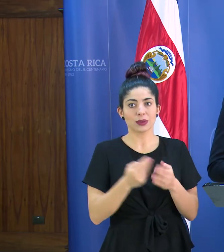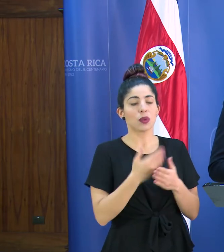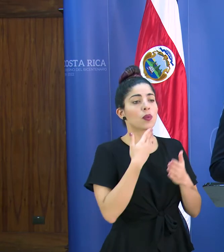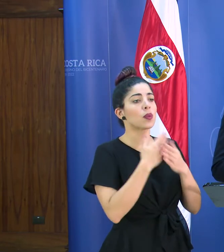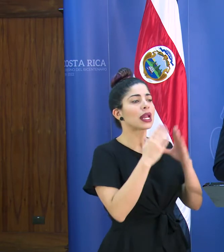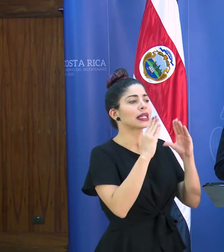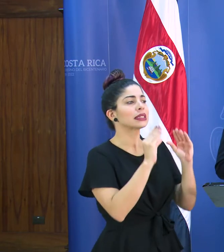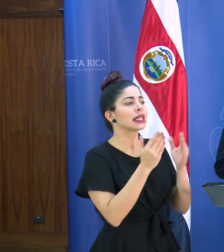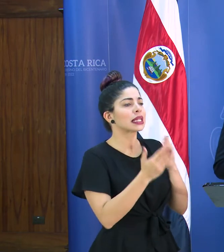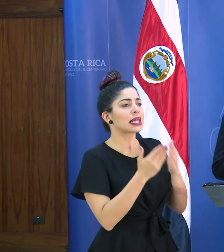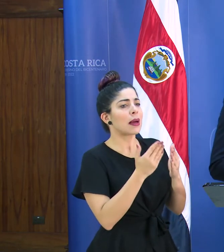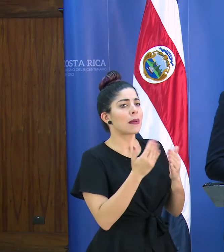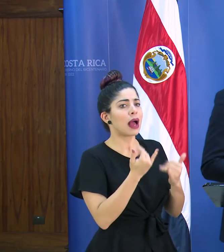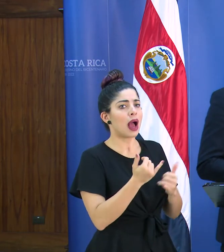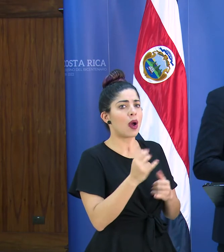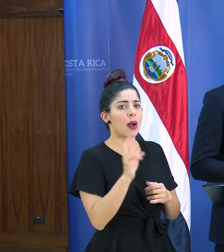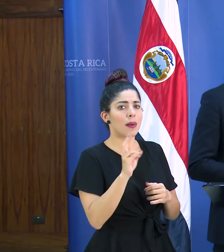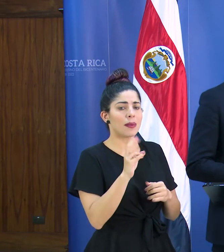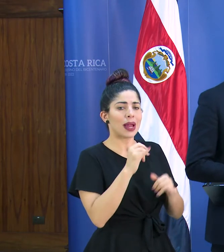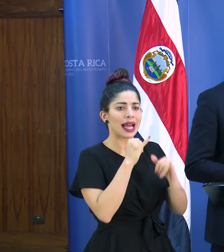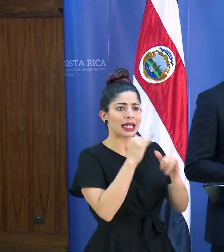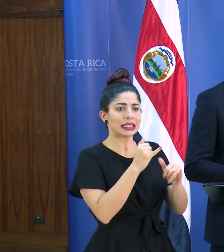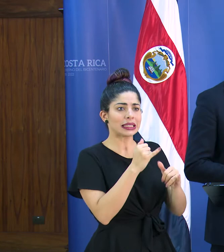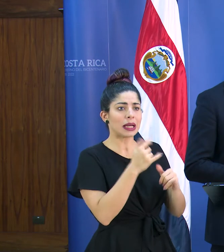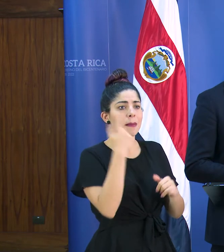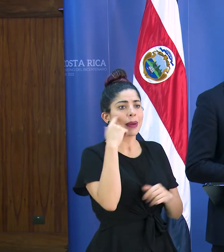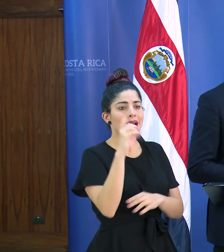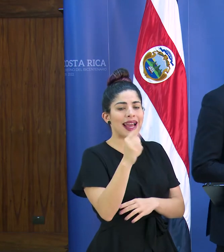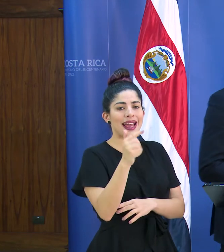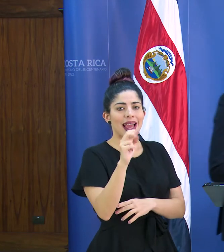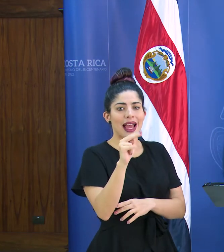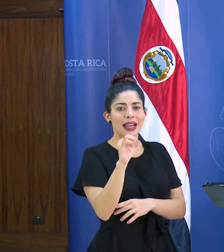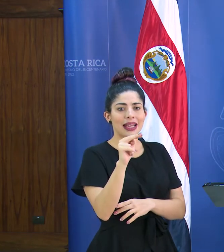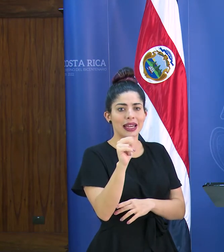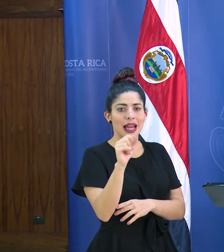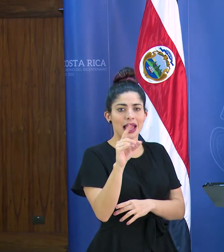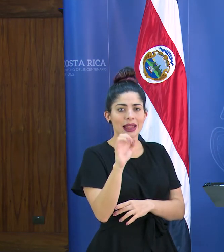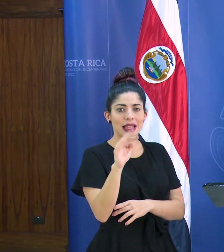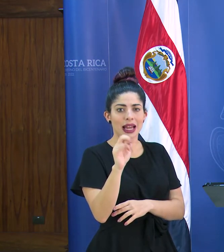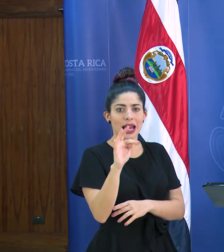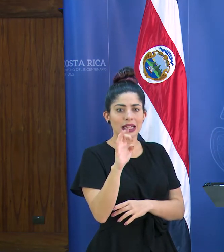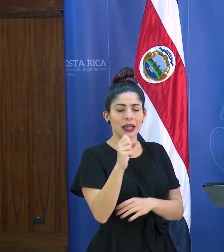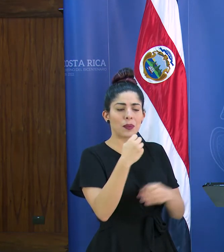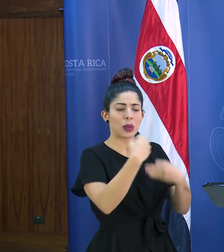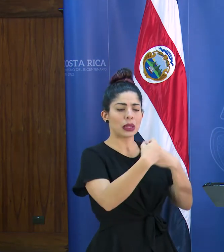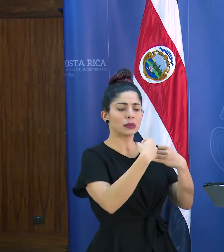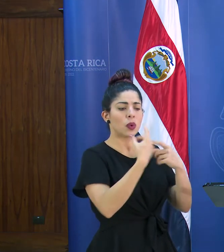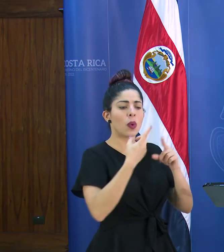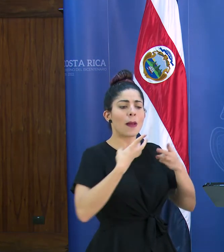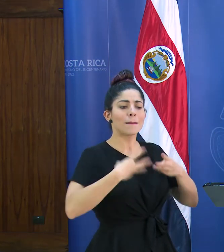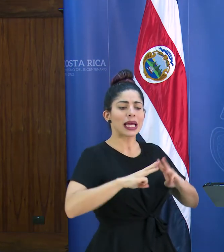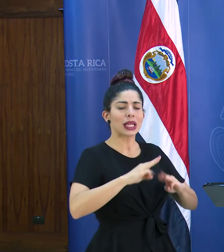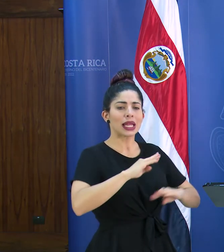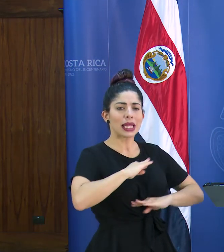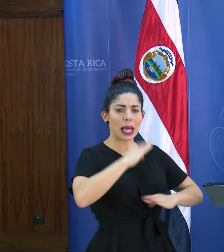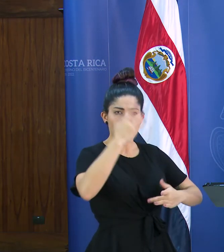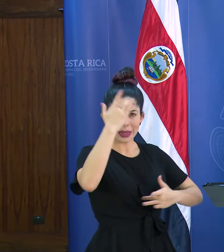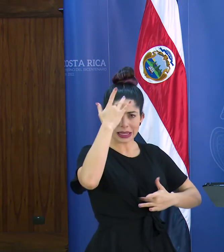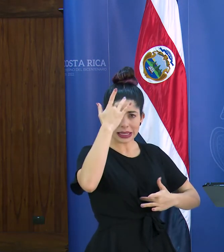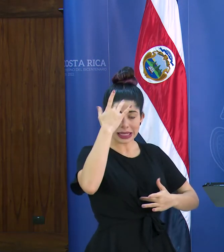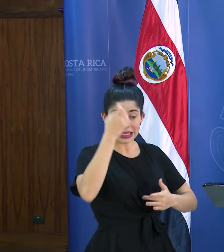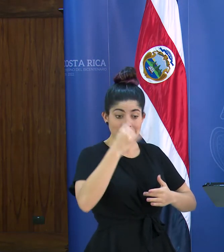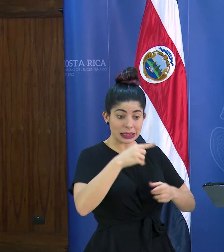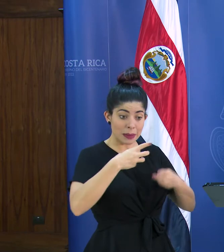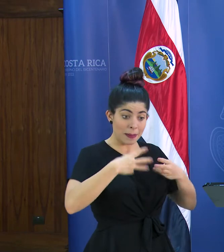tardes tal vez para estamos en vivo para Extra Noticias para Yanina Dinarte tal vez si nos puede hablar un poco de detalles sobre las medidas por el tema de incapacidad y si esas